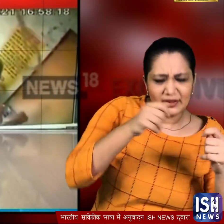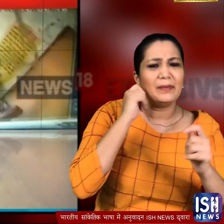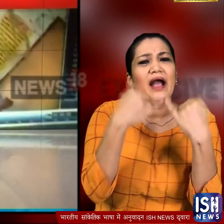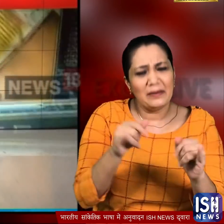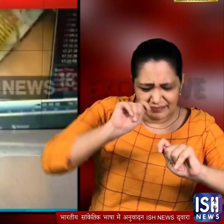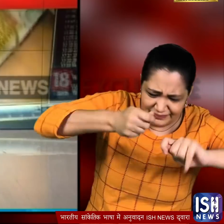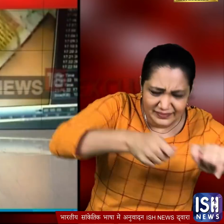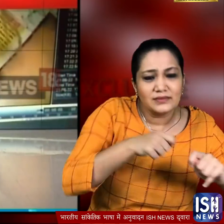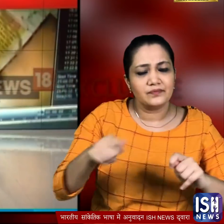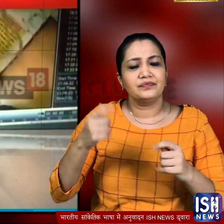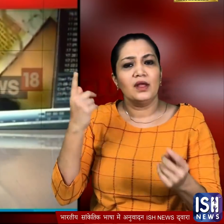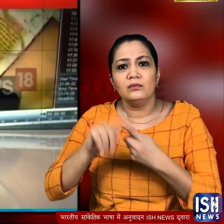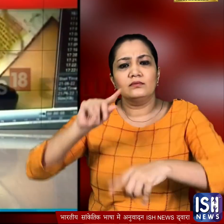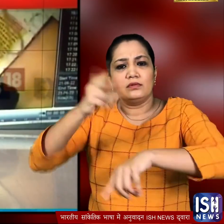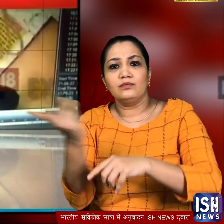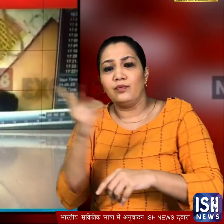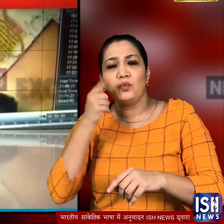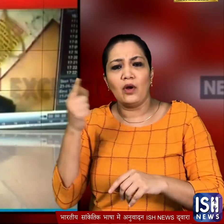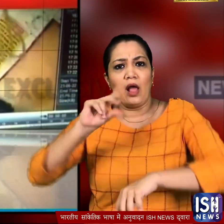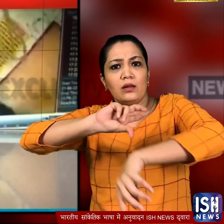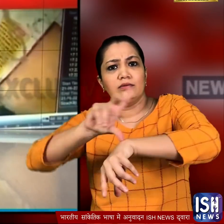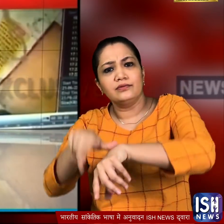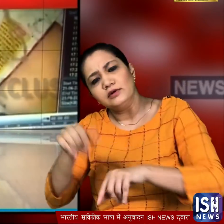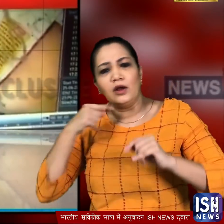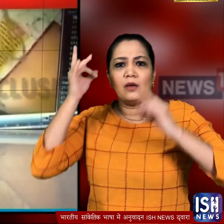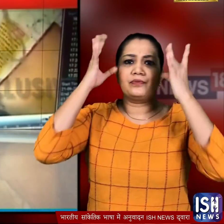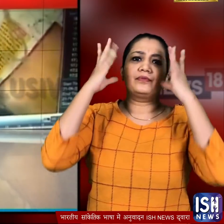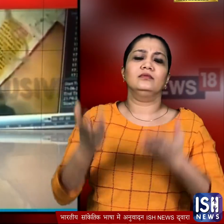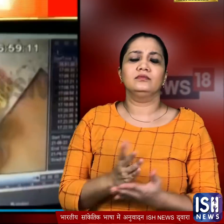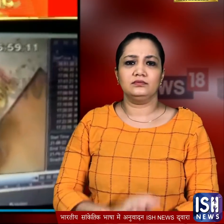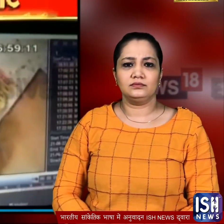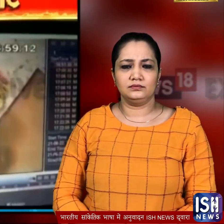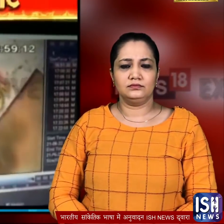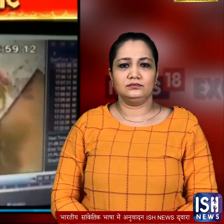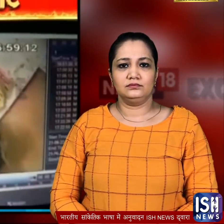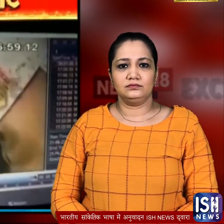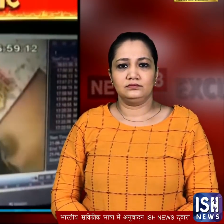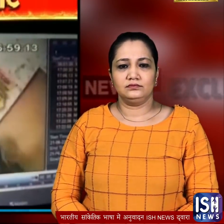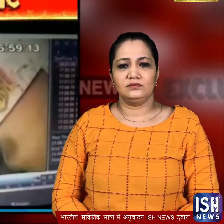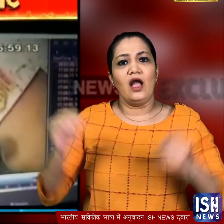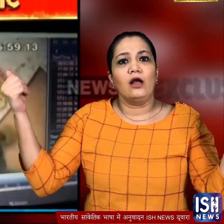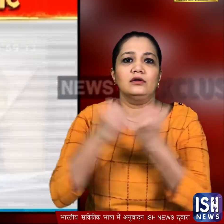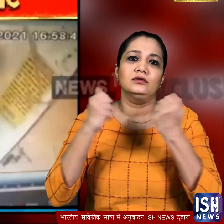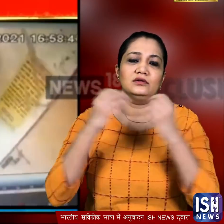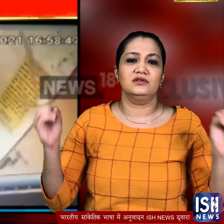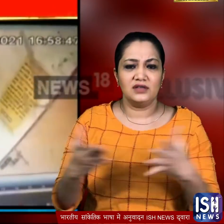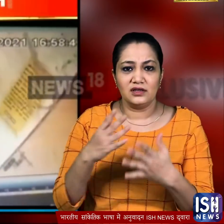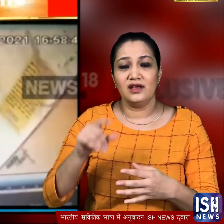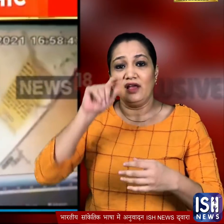आरोप है कि वो दोनों मशीन के ठीक होने में देरी होने पर भढ़क गये और मारपीट पर उतारू हो गये इस घटना का जो वीडियो